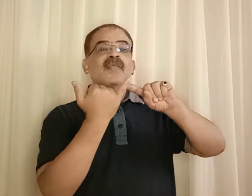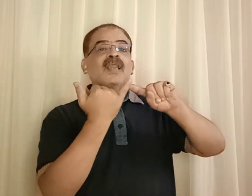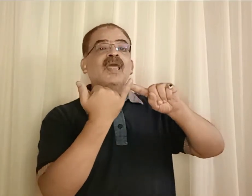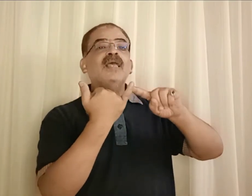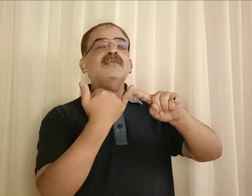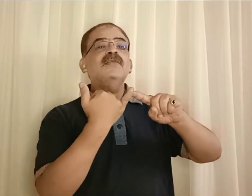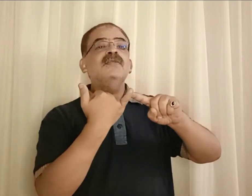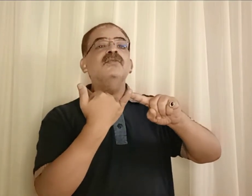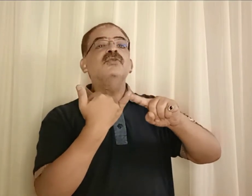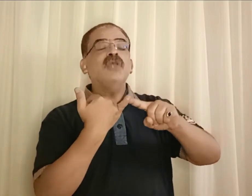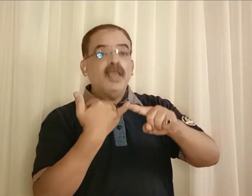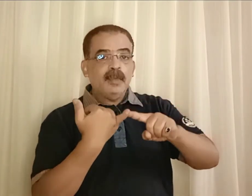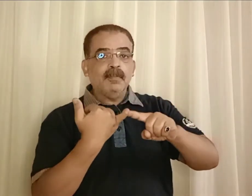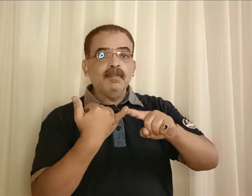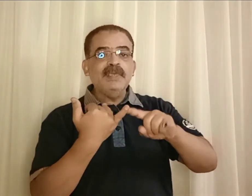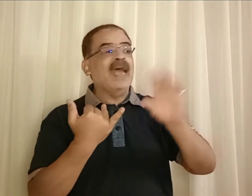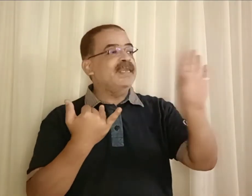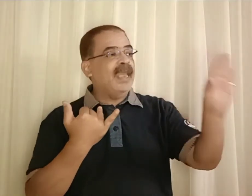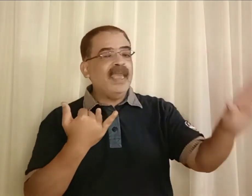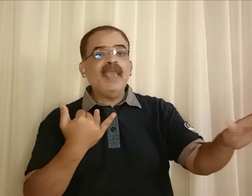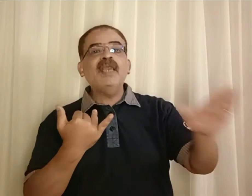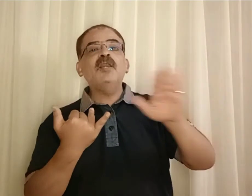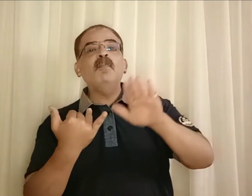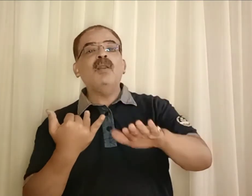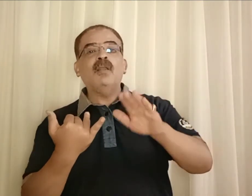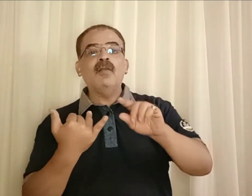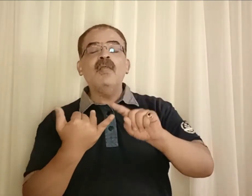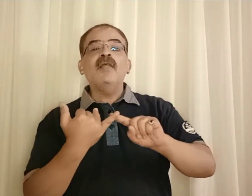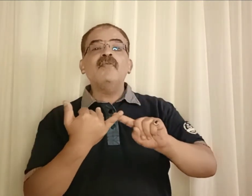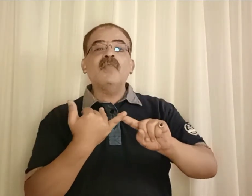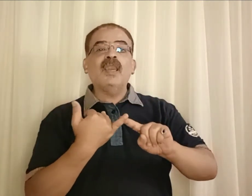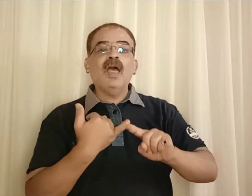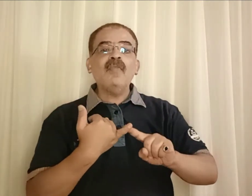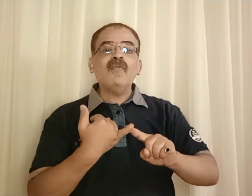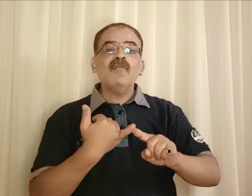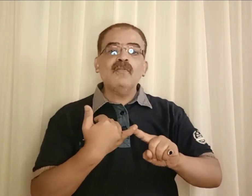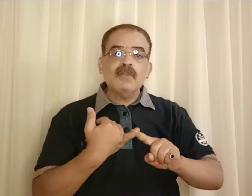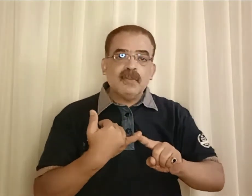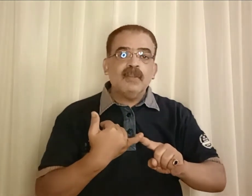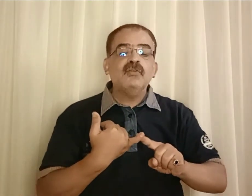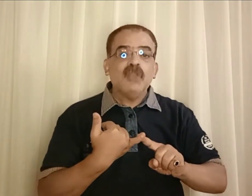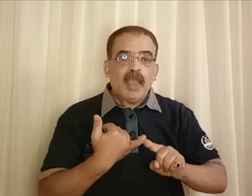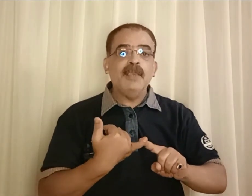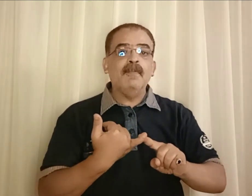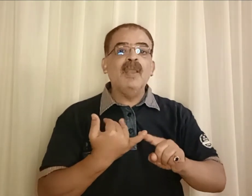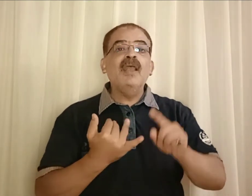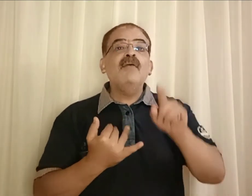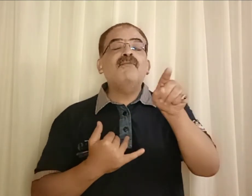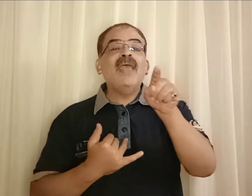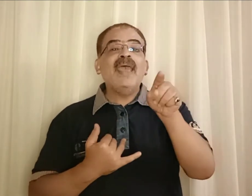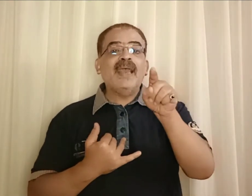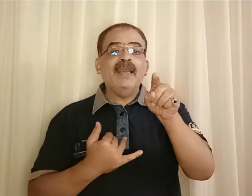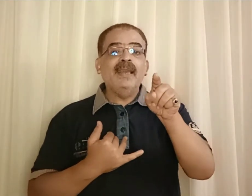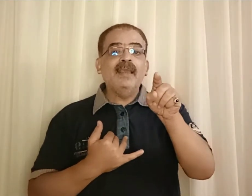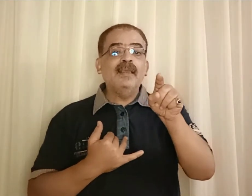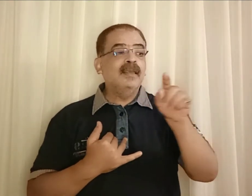last time يعني آخر مرة the last time فاعل فاعل